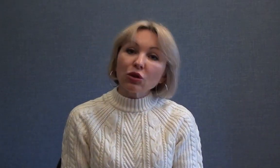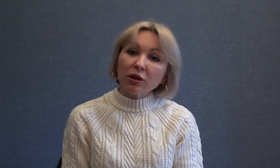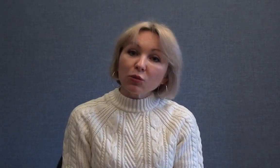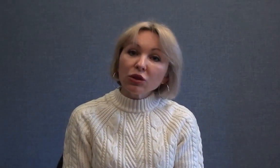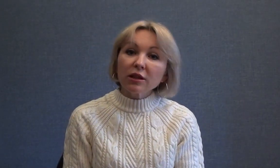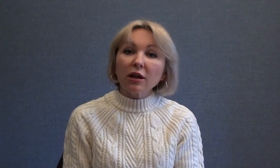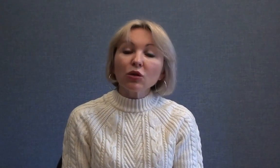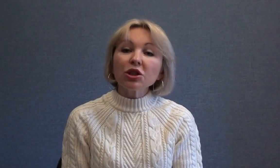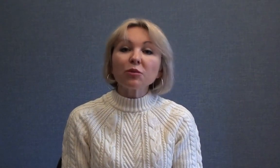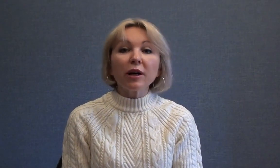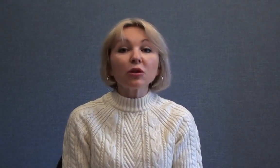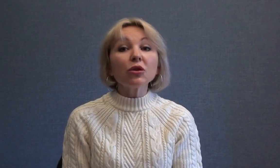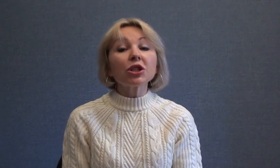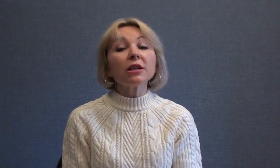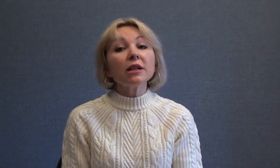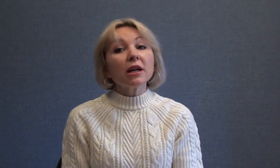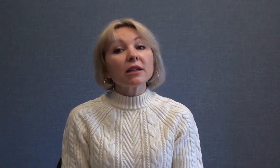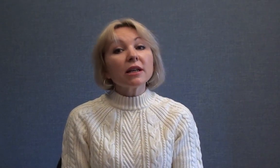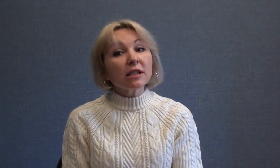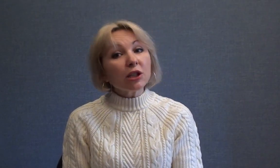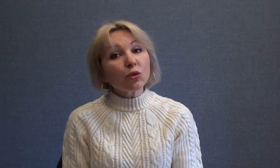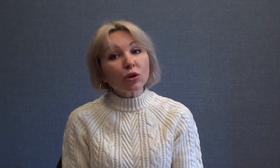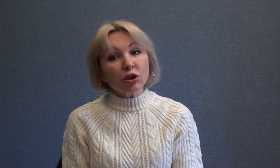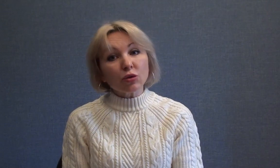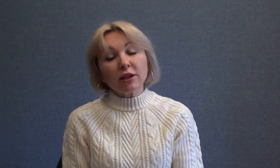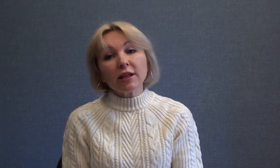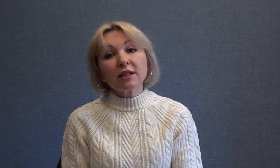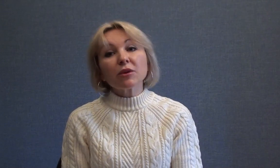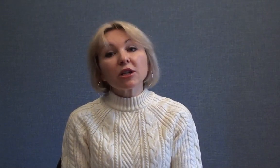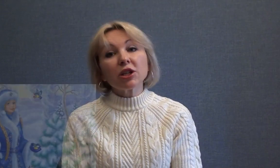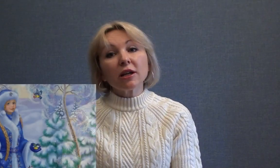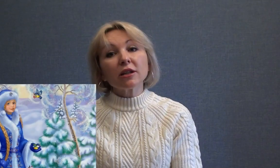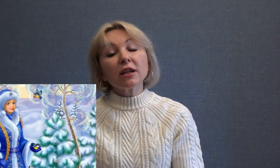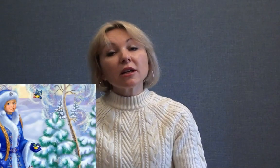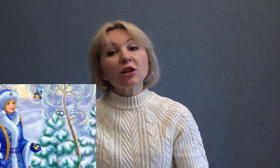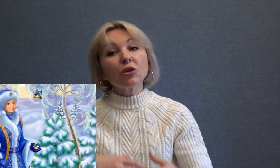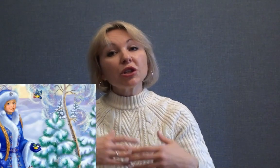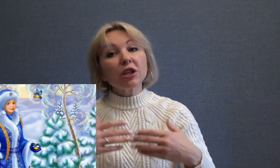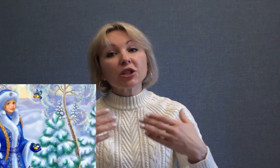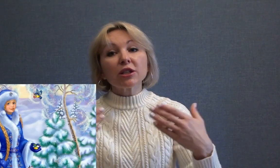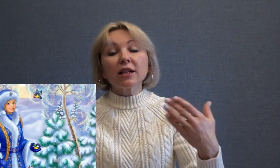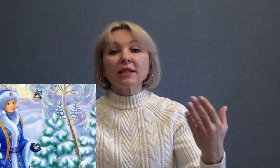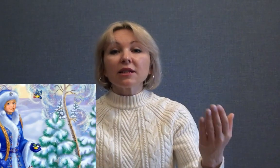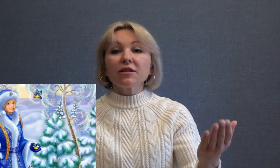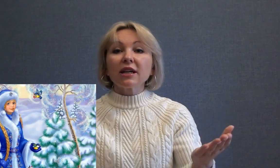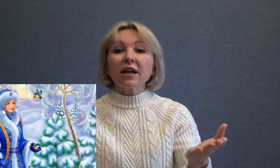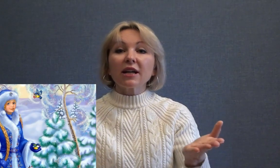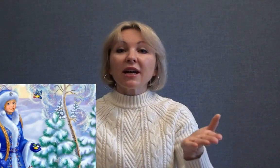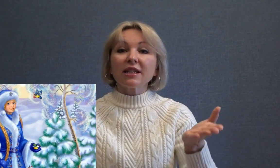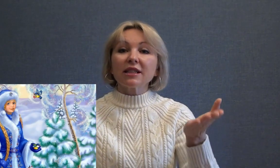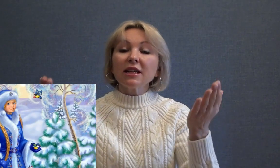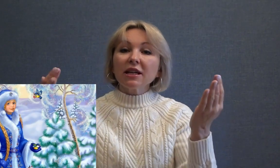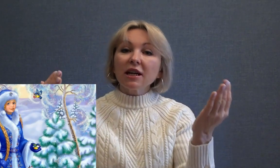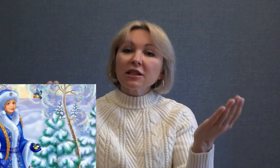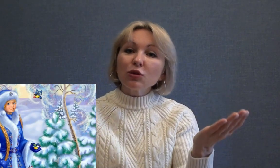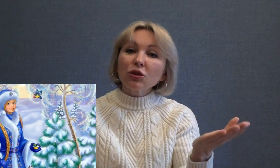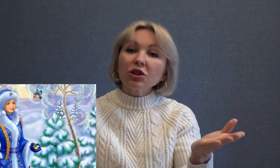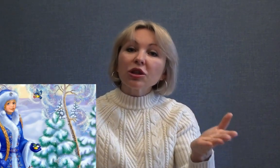что эта музыка очень похожа на снегурочку. Она изображает её нежный, ласковый характер, как снегурочка